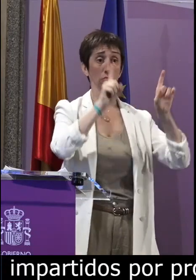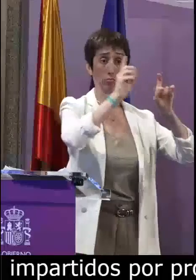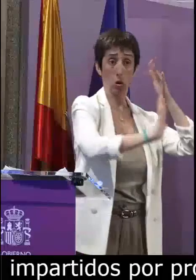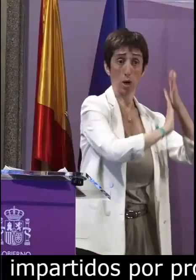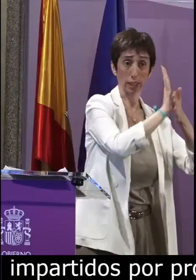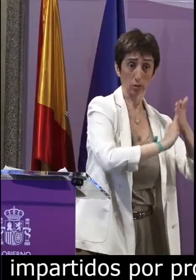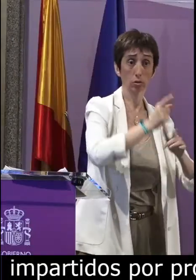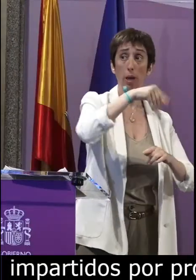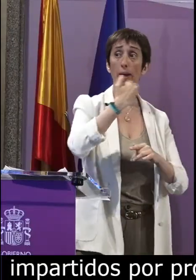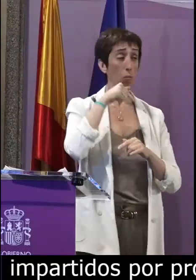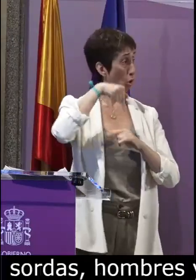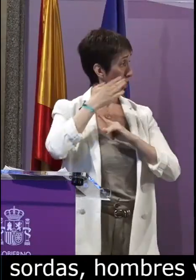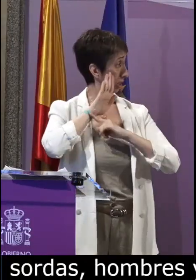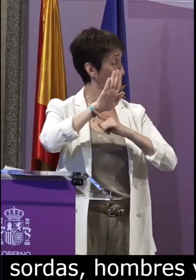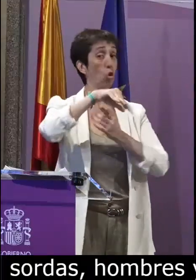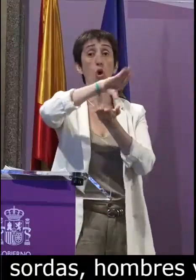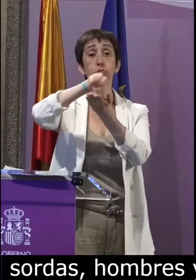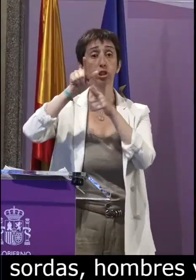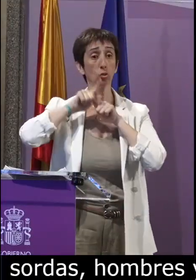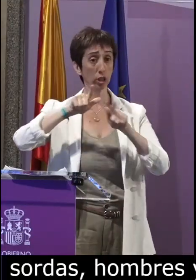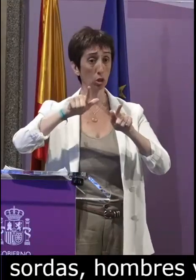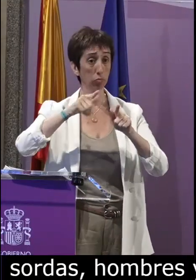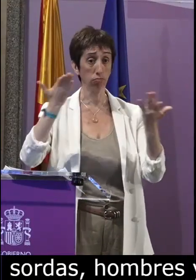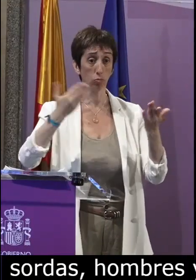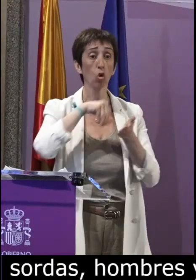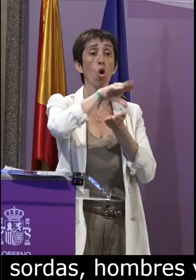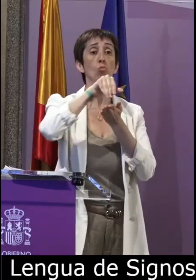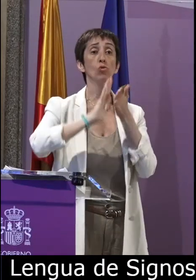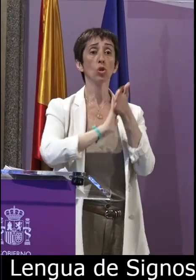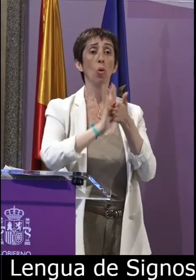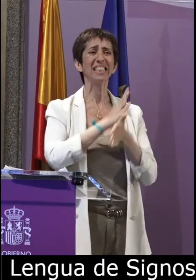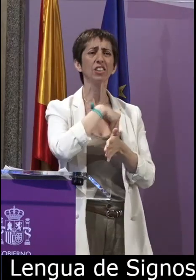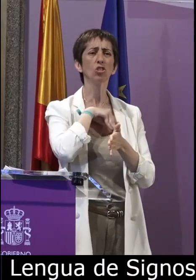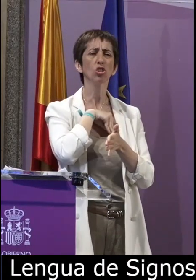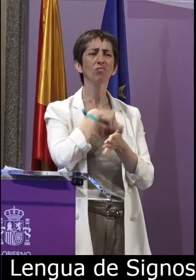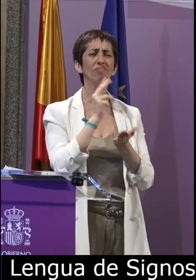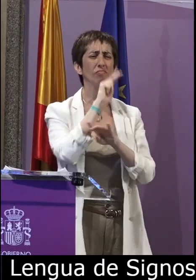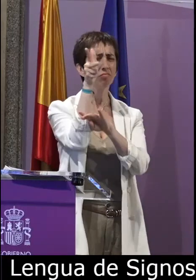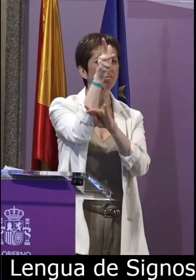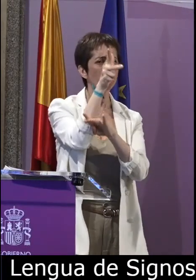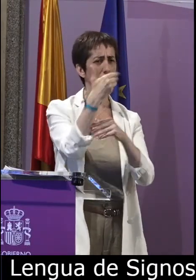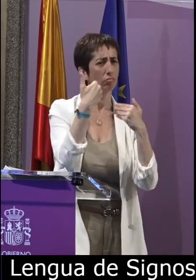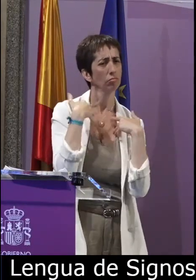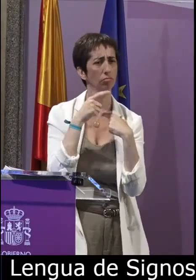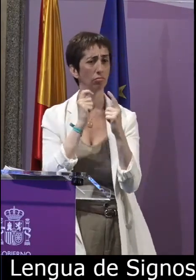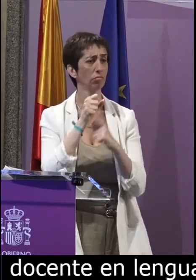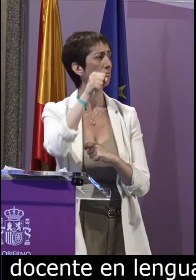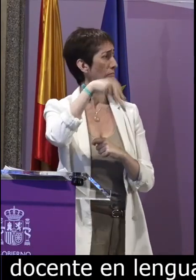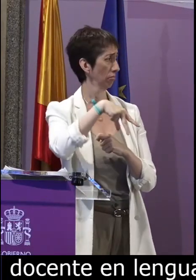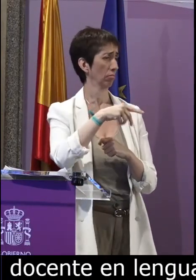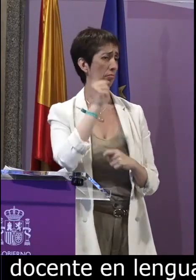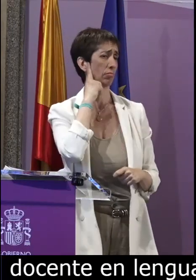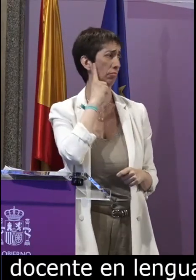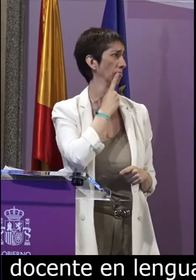figura profesional que es docente en lengua de signos que también forma parte del corpus lingüístico que